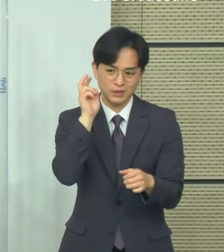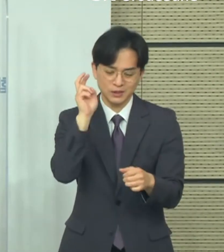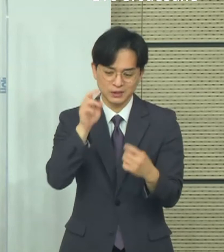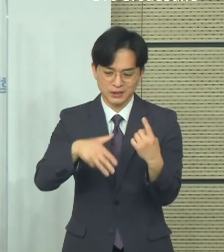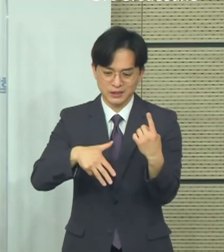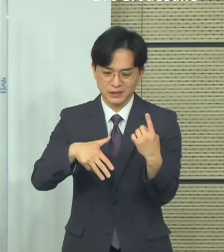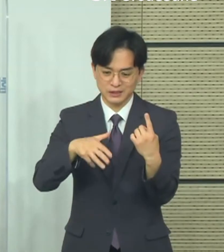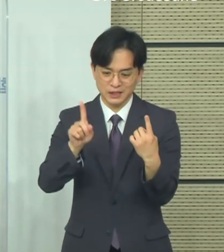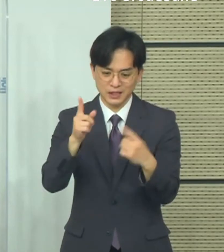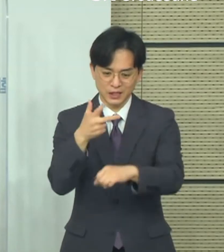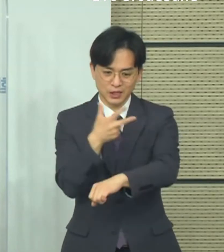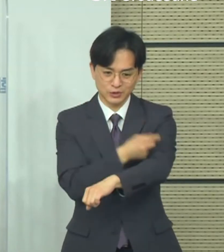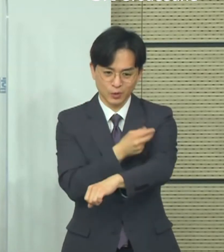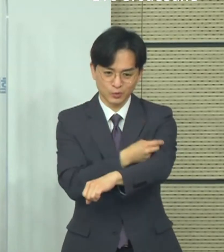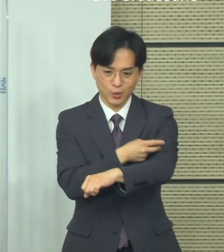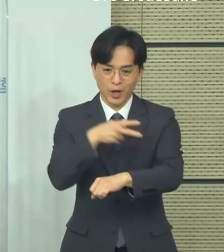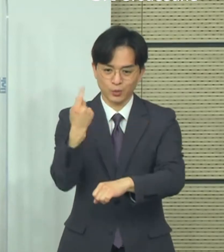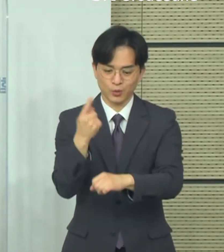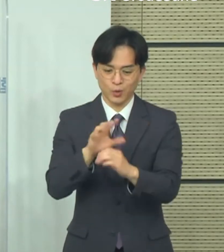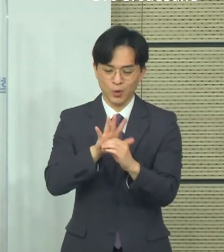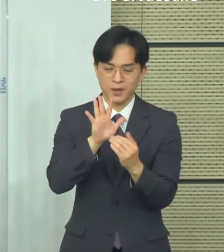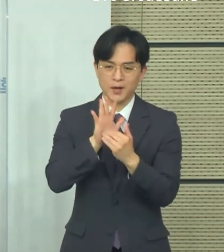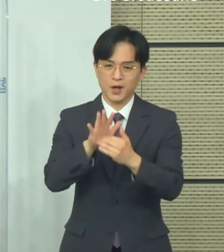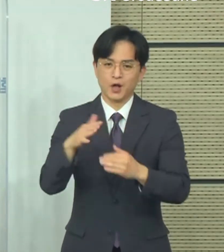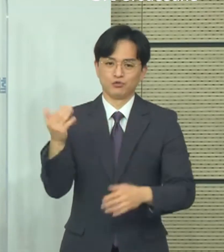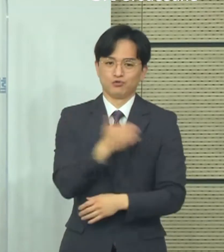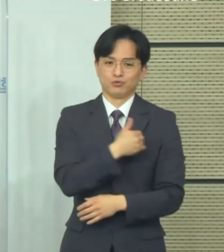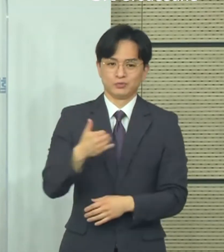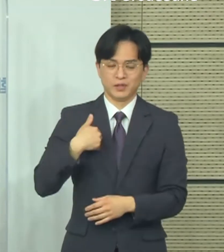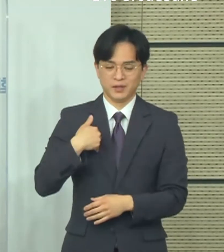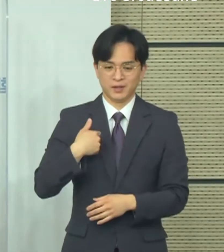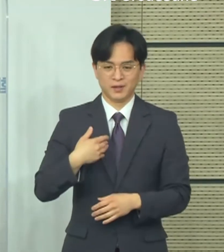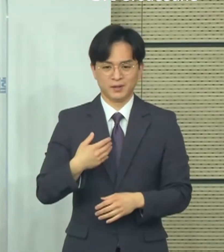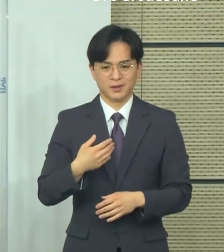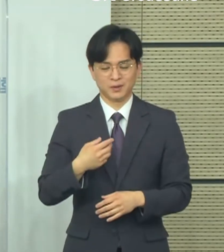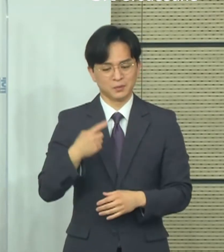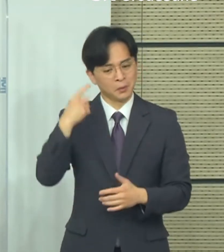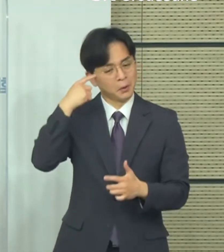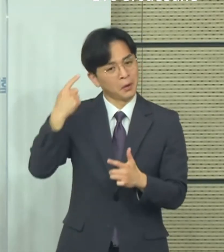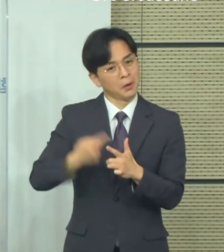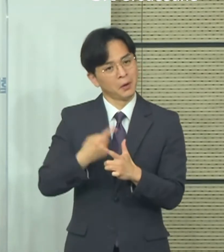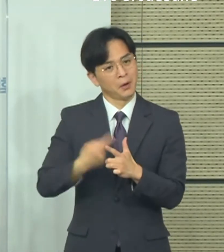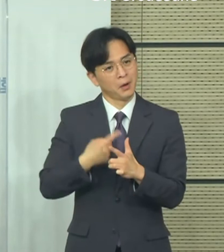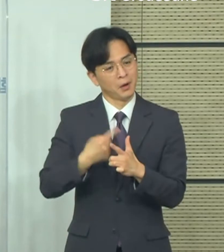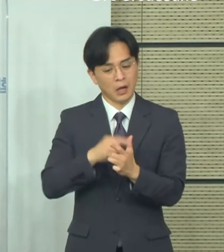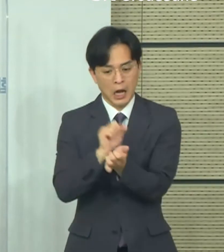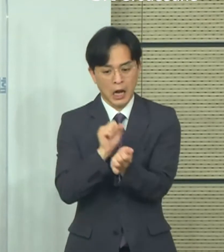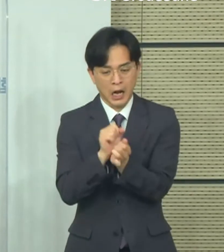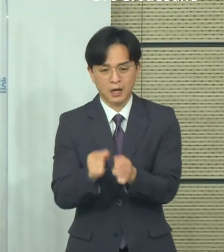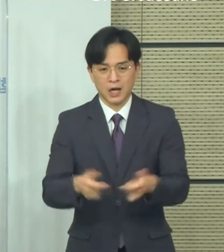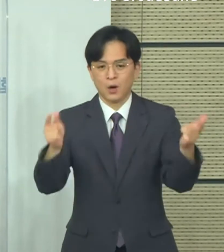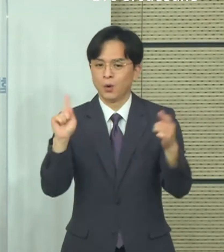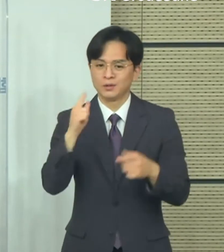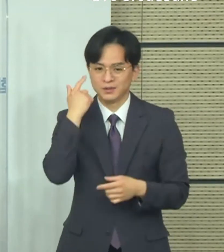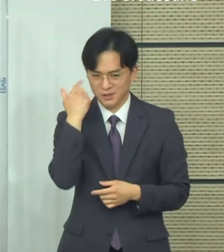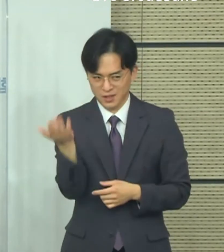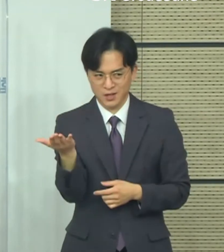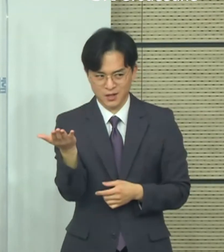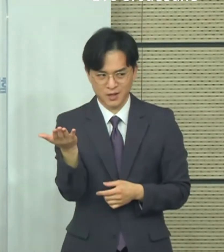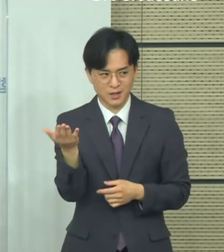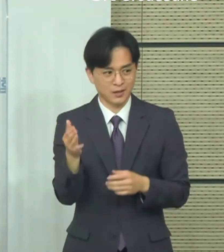방역 해의로 이어질 가능성에 대해서는 어떻게 분석하는지 궁금합니다. 또한 화이자, 아스트라 등 백신